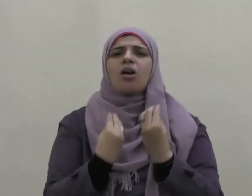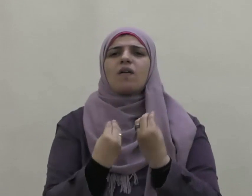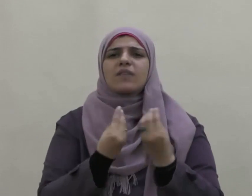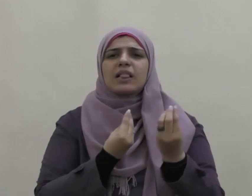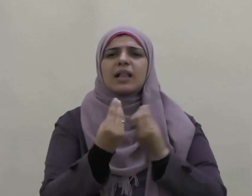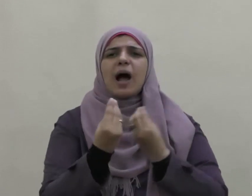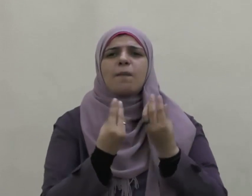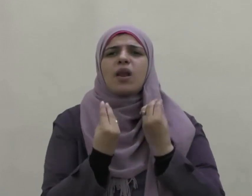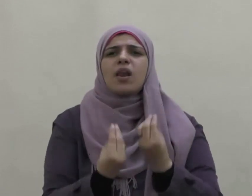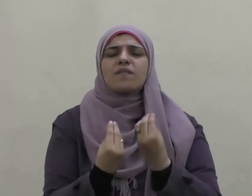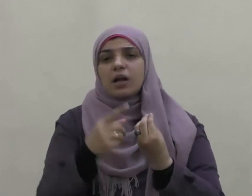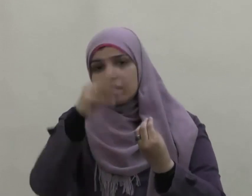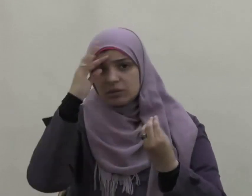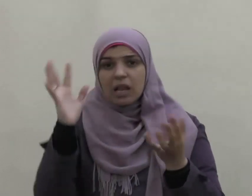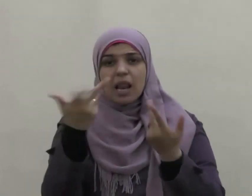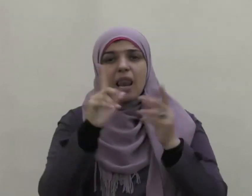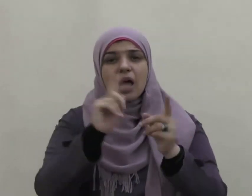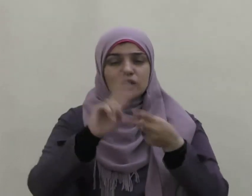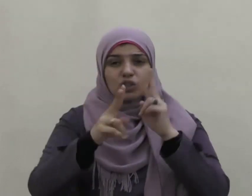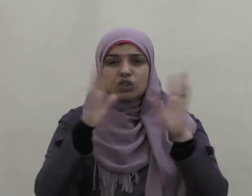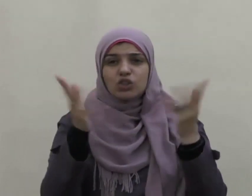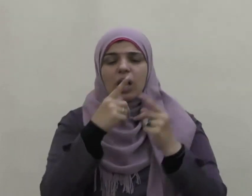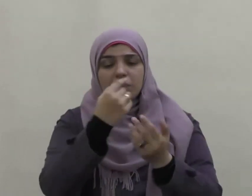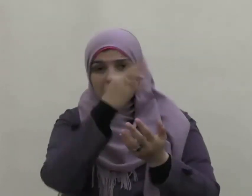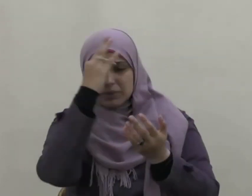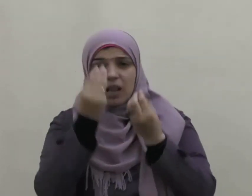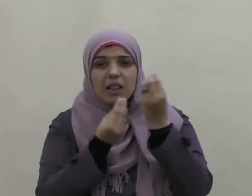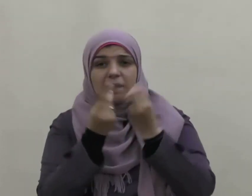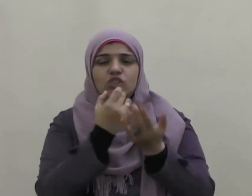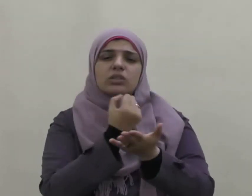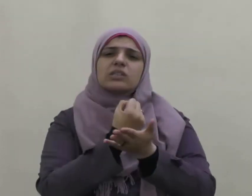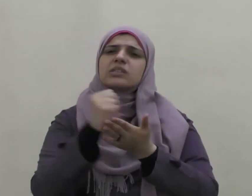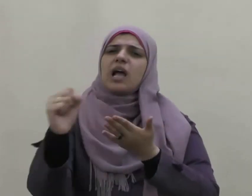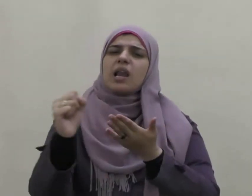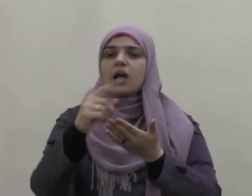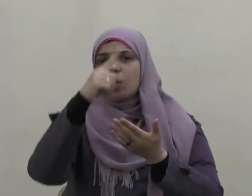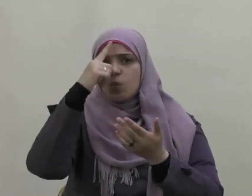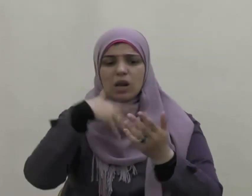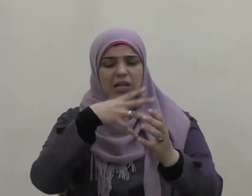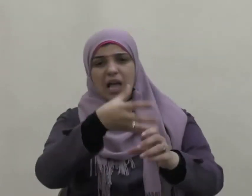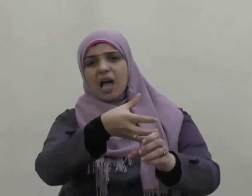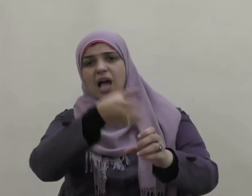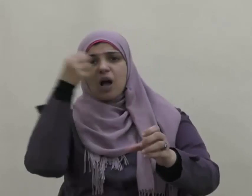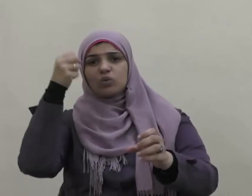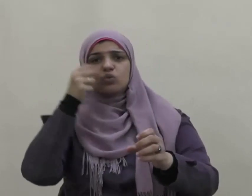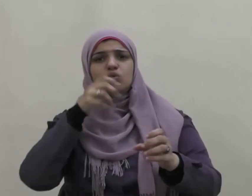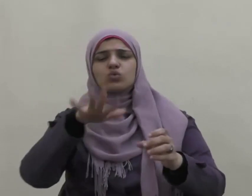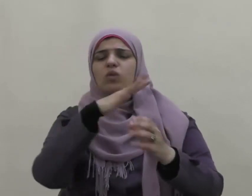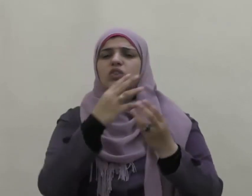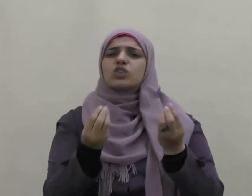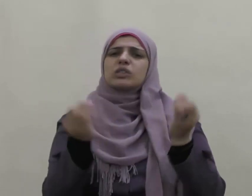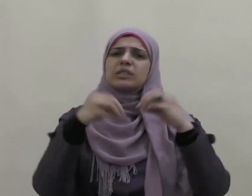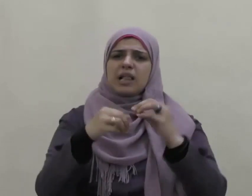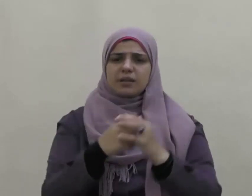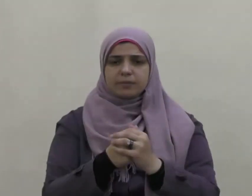يكون في شيء إلا زانة ولا ينزع من شيء إلا شانة كما